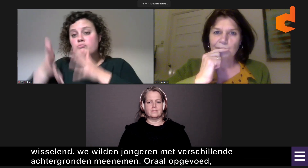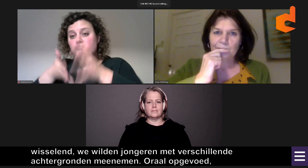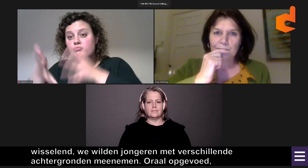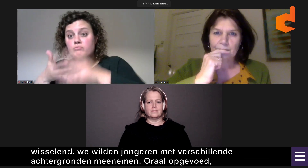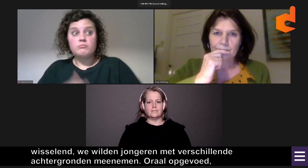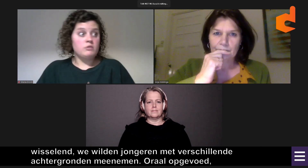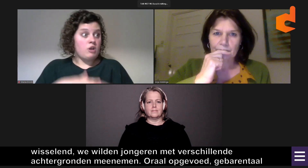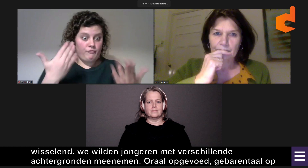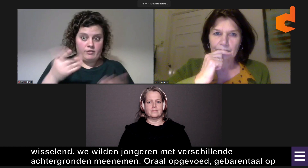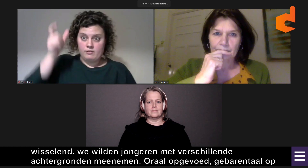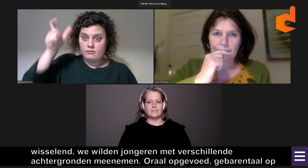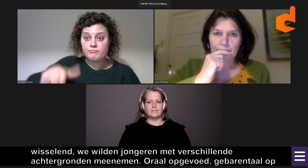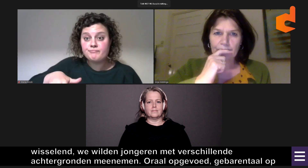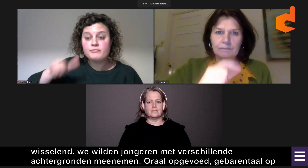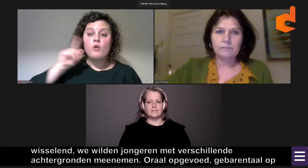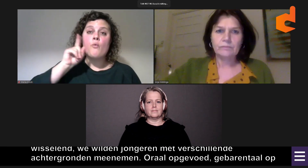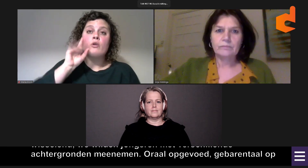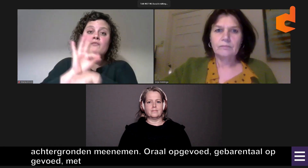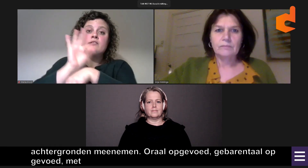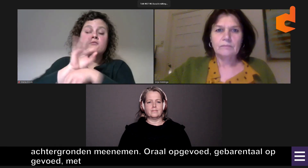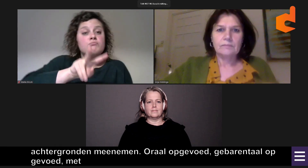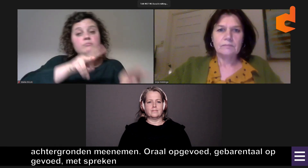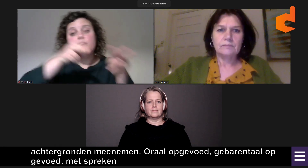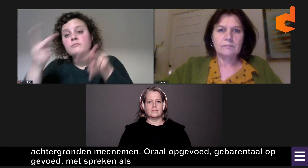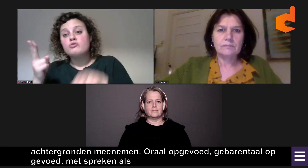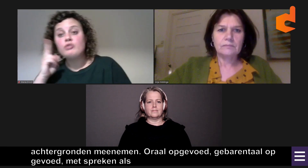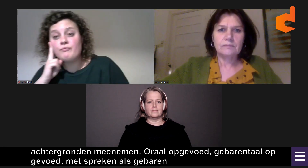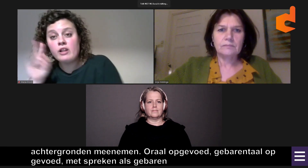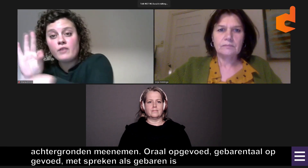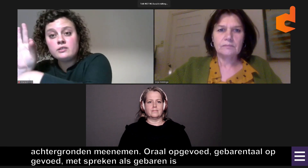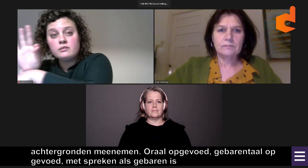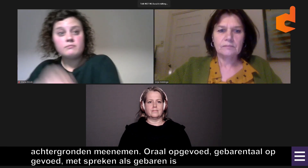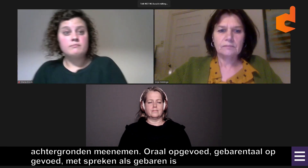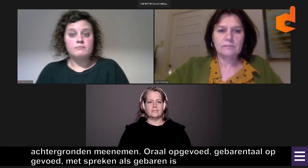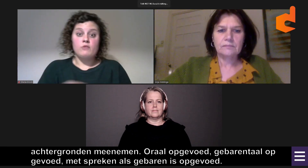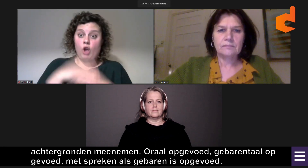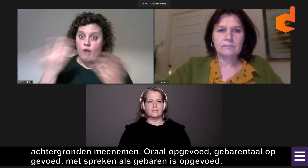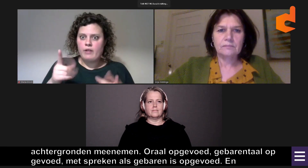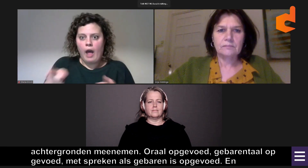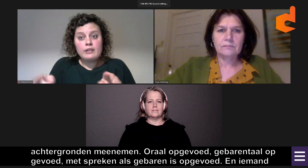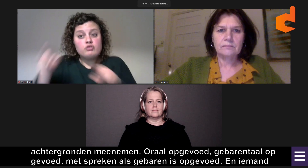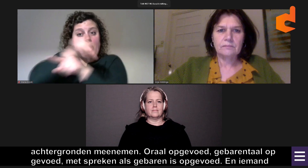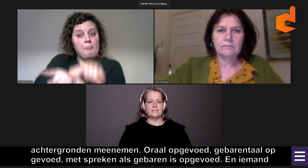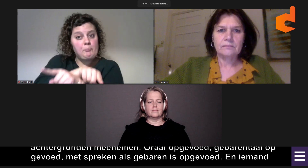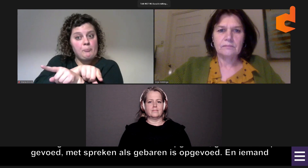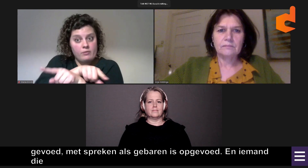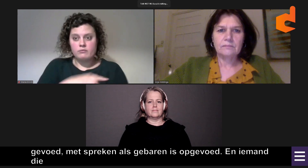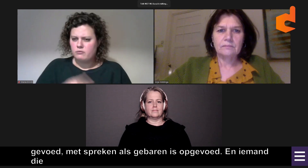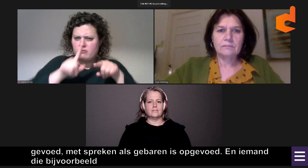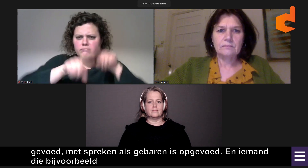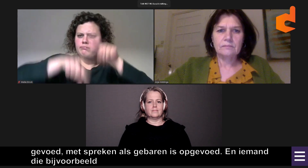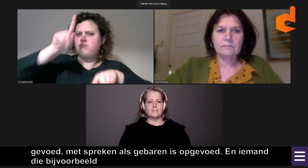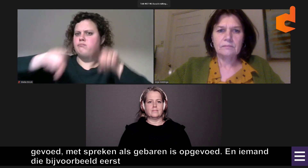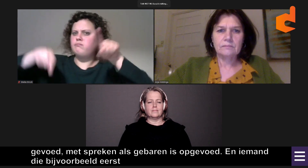Iemand die zowel met spreken als gebaren is opgevoed. Ook iemand die bijvoorbeeld eerst van het